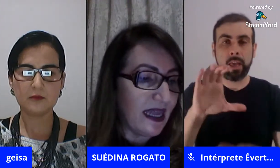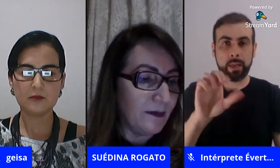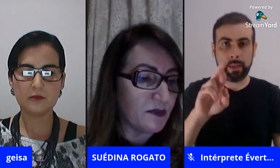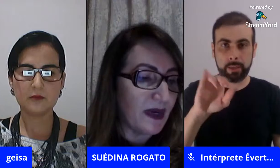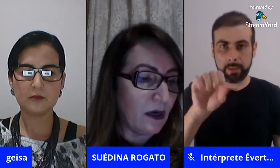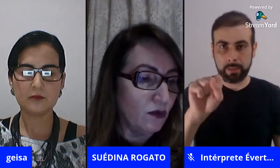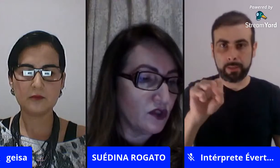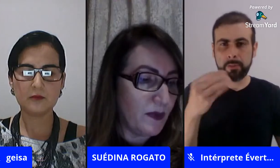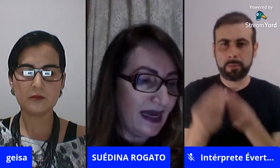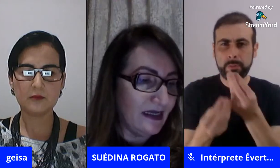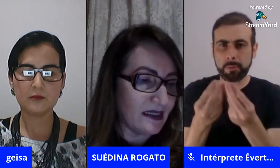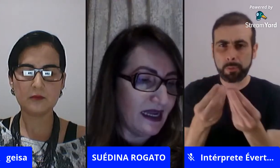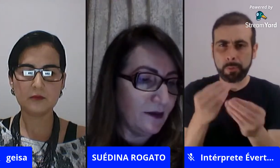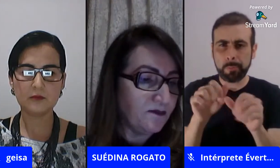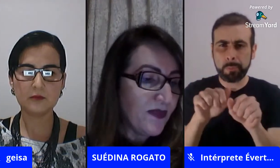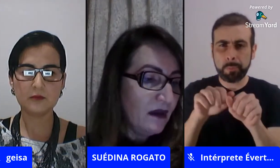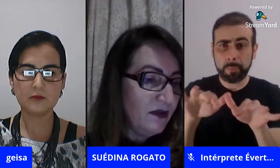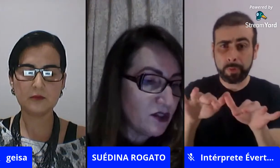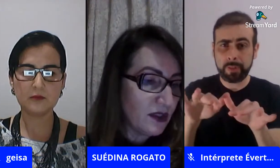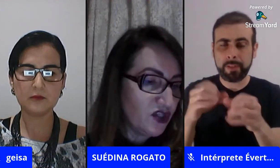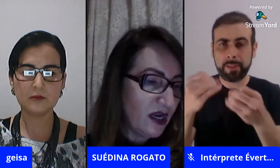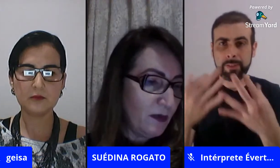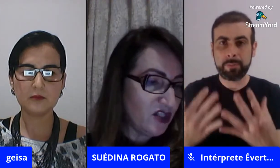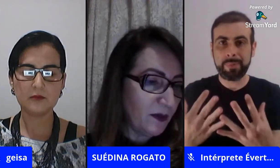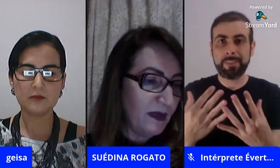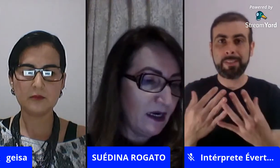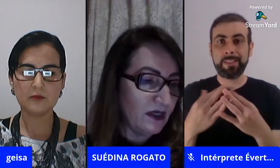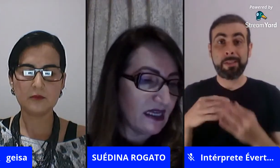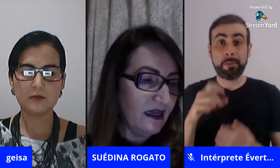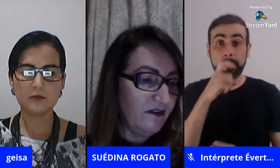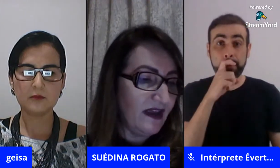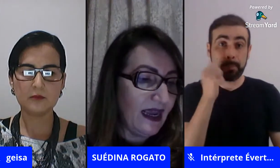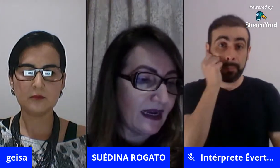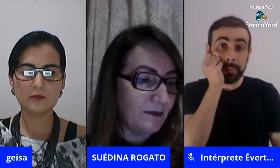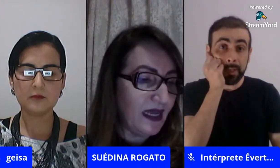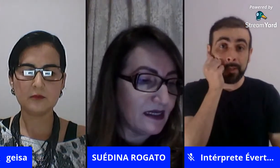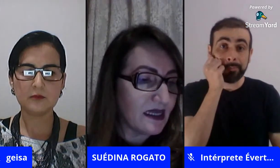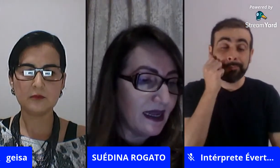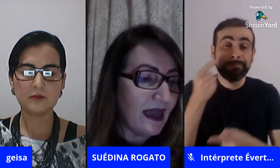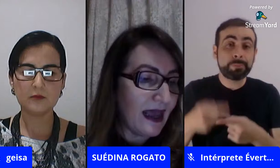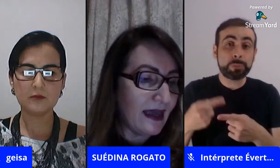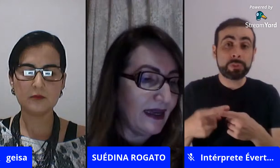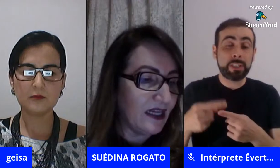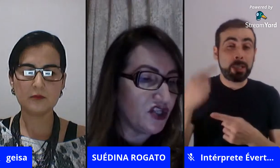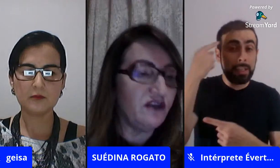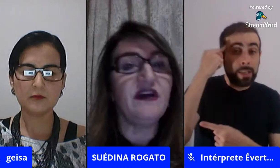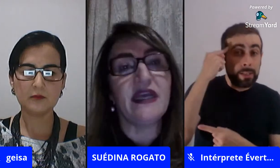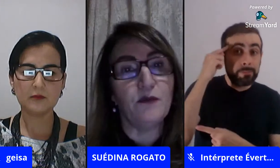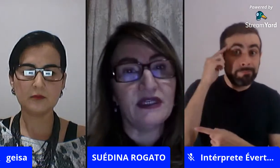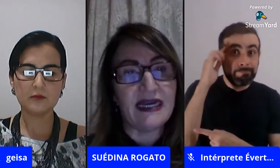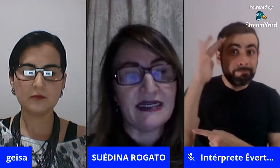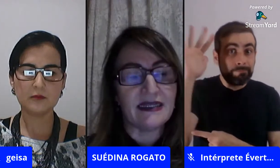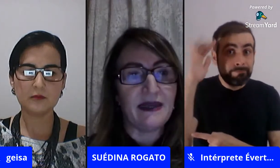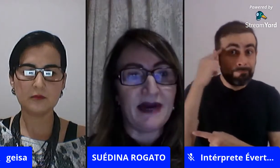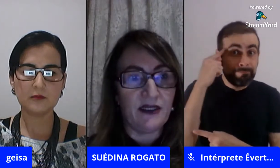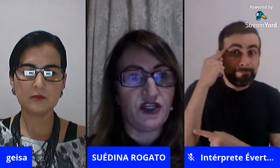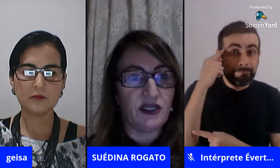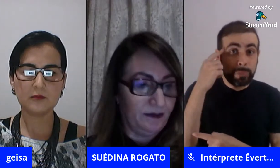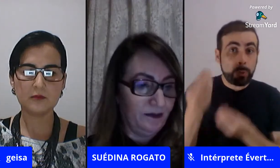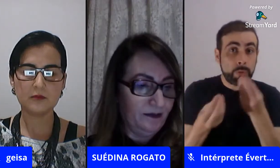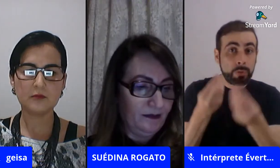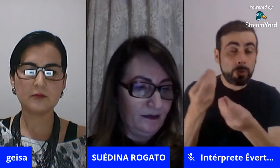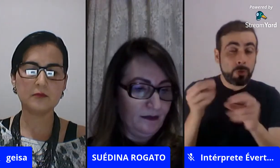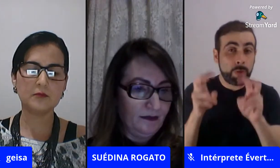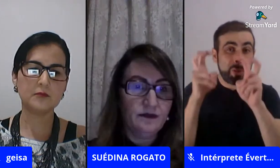abordar esses temas para com os pais visto que geralmente a primeira coisa que lhe vem a cabeça é a negativa em abordar essa